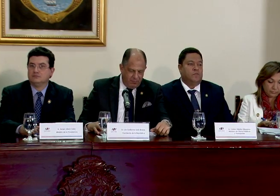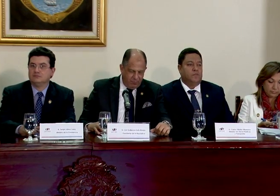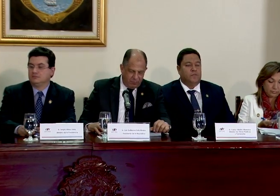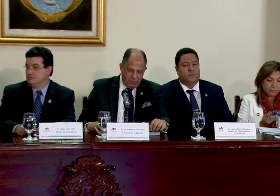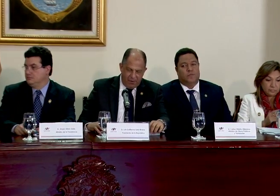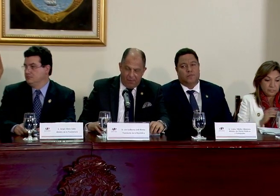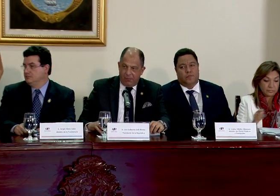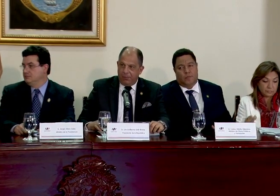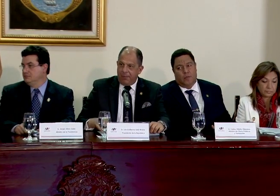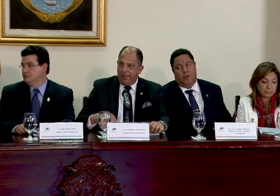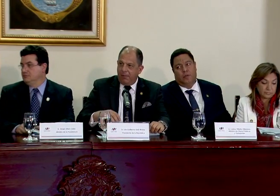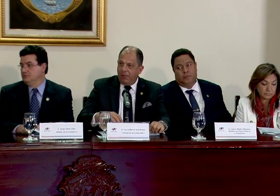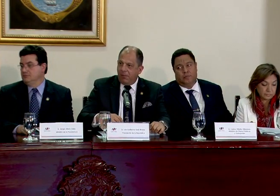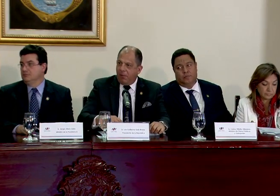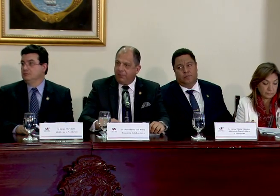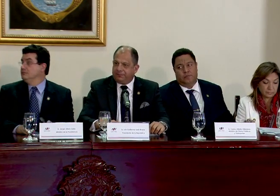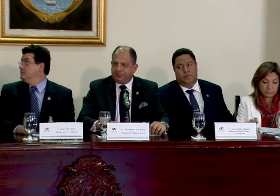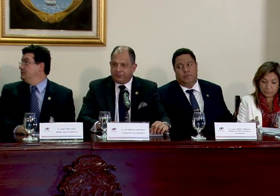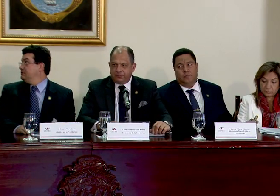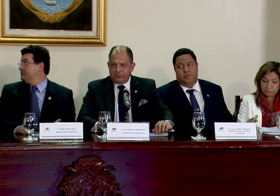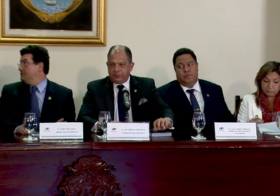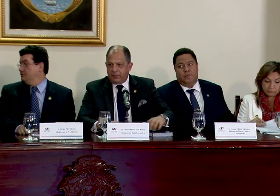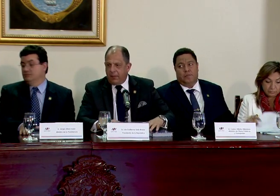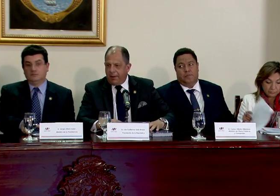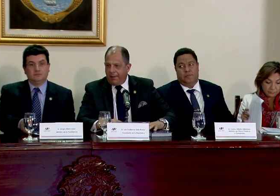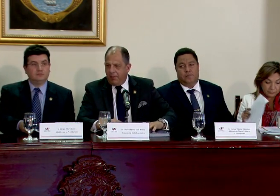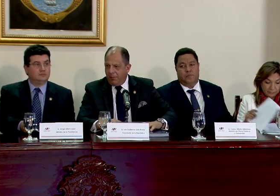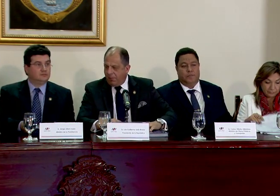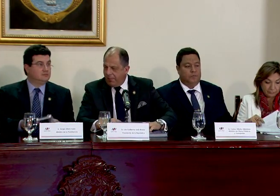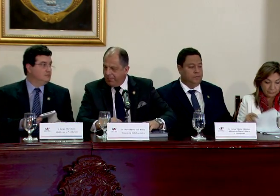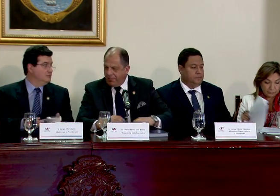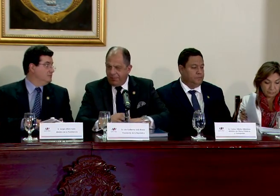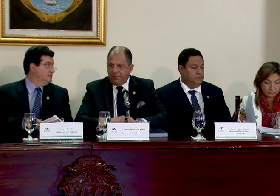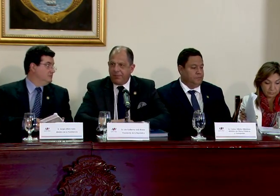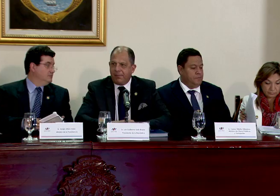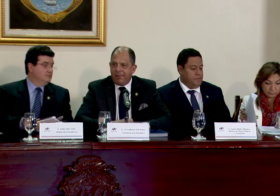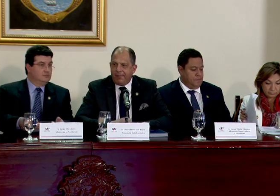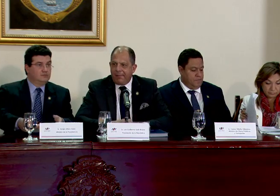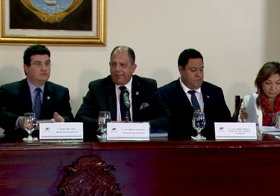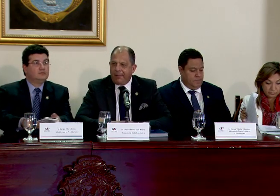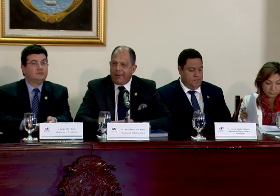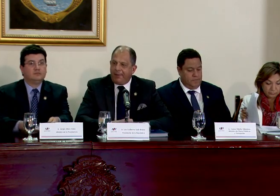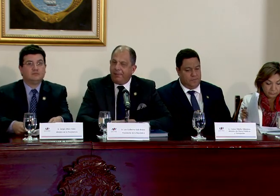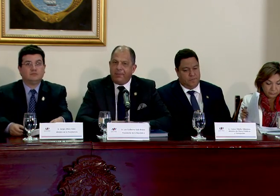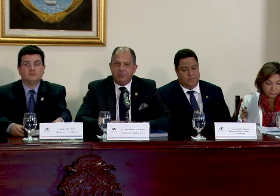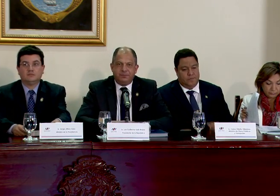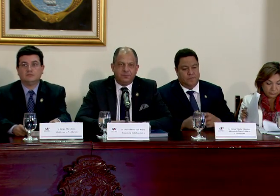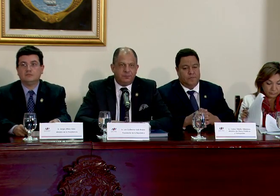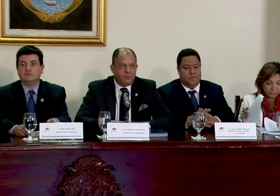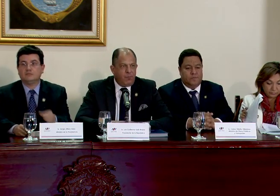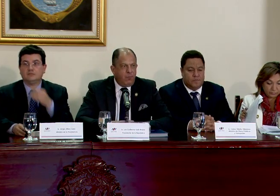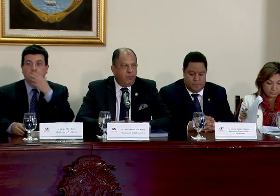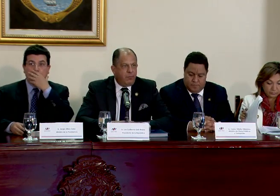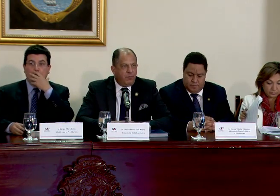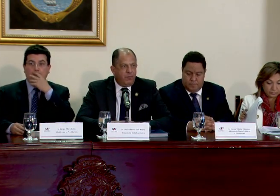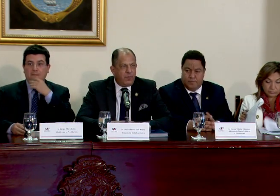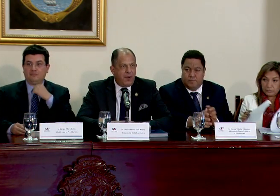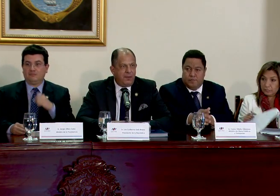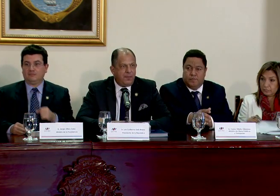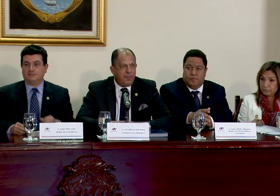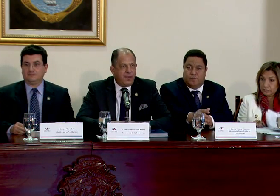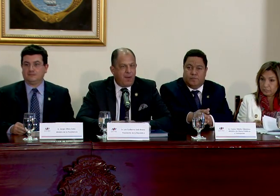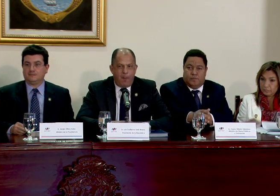Carlos Villalta y el ministro de Comunicación de Mauricio Herrera. También un cordial saludo a doña María Luisa